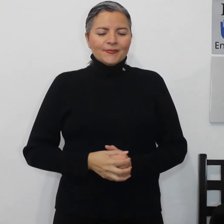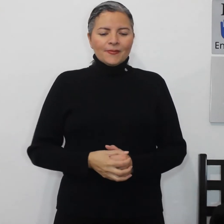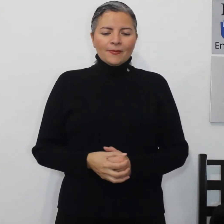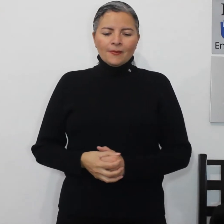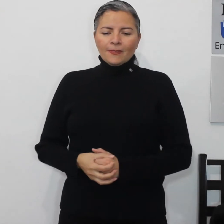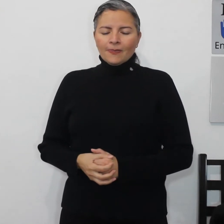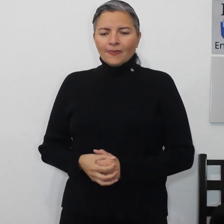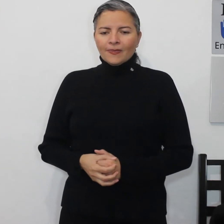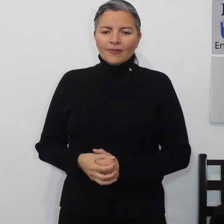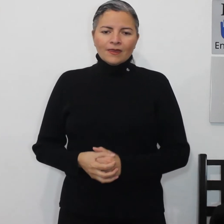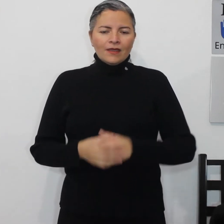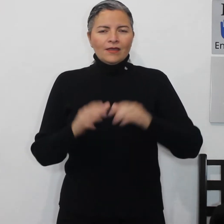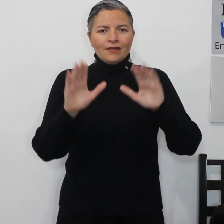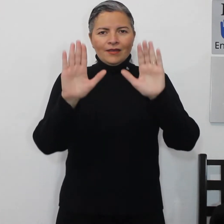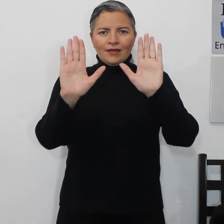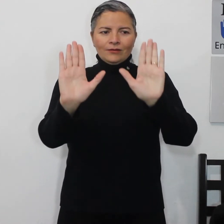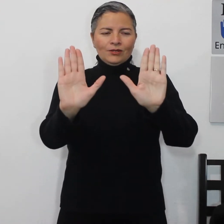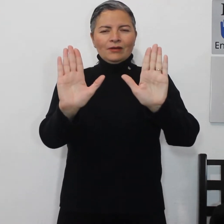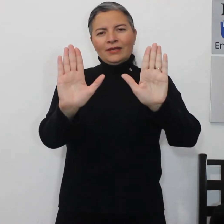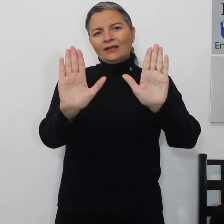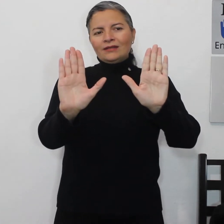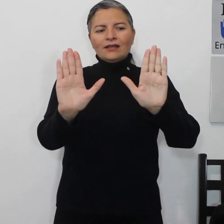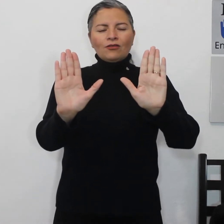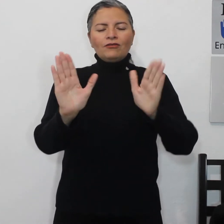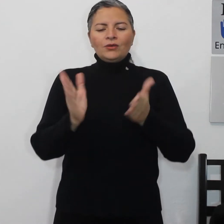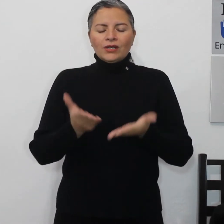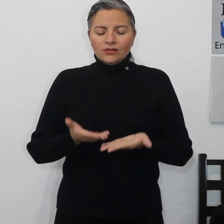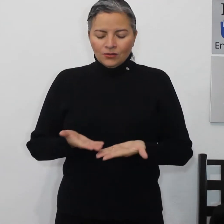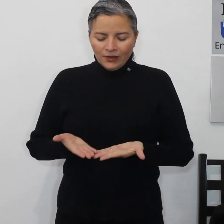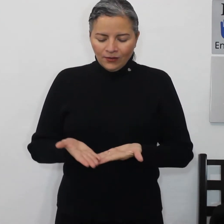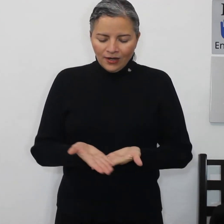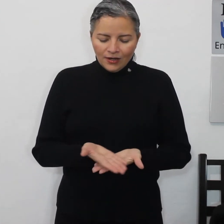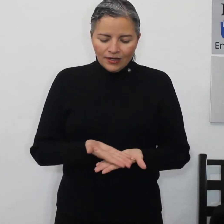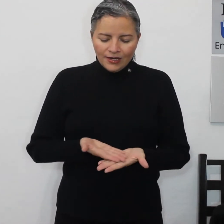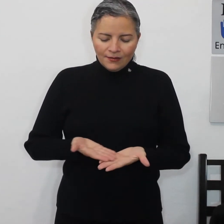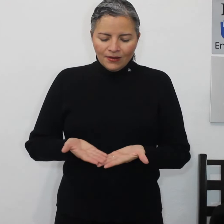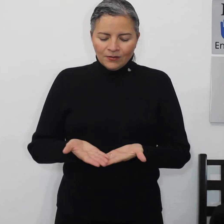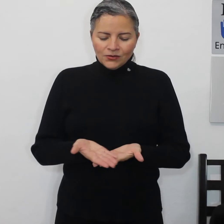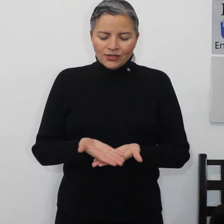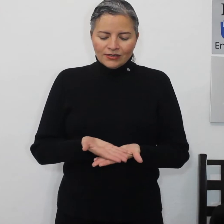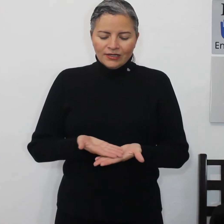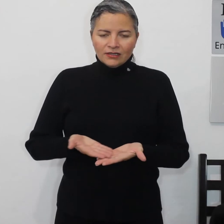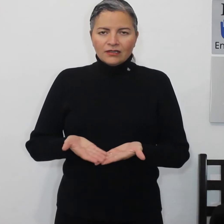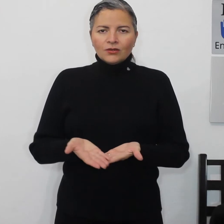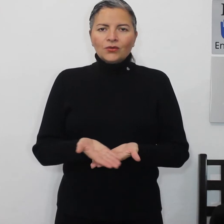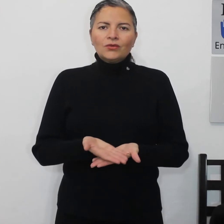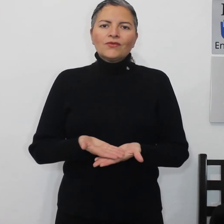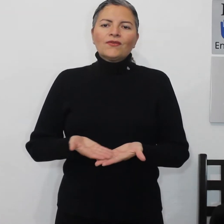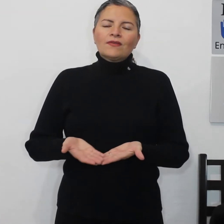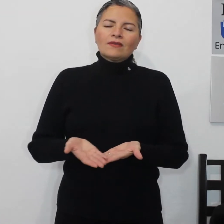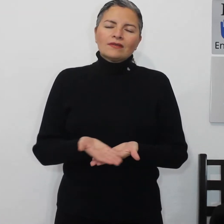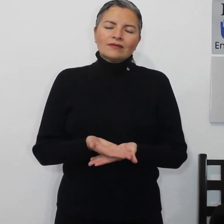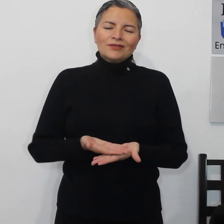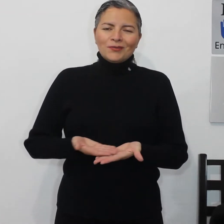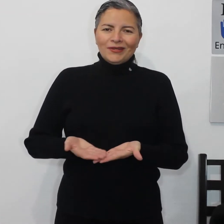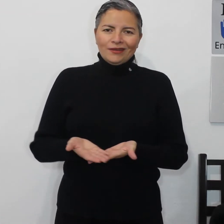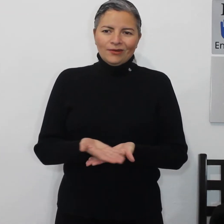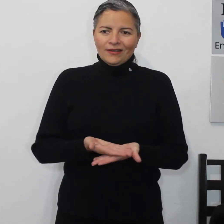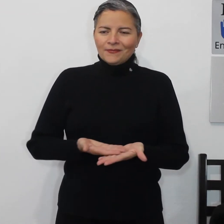sopa aguada sopa nuevamente esta configuración manual y vamos a hacer círculos sopita aguada